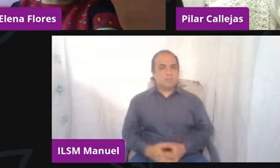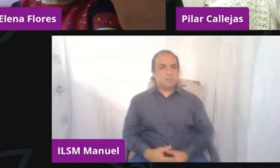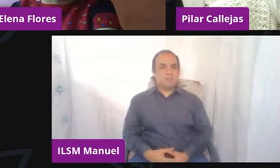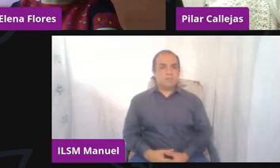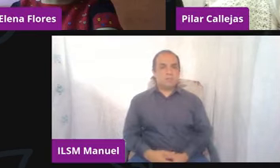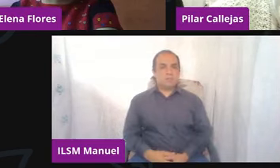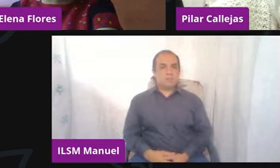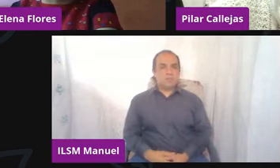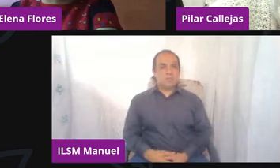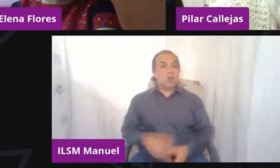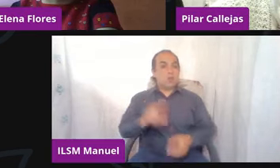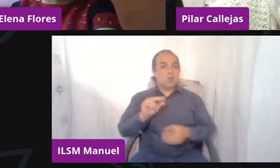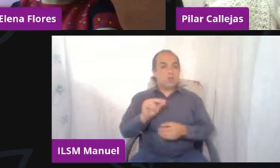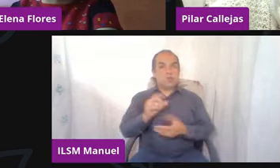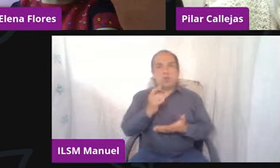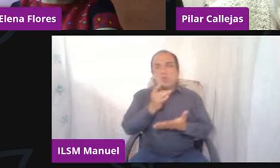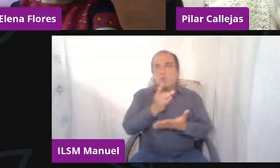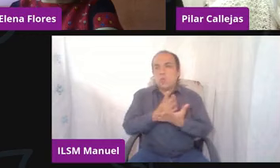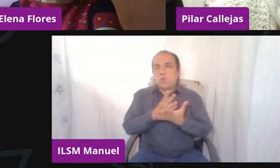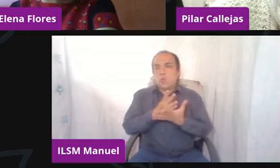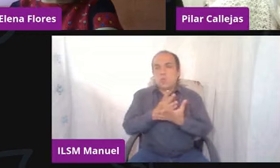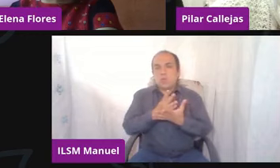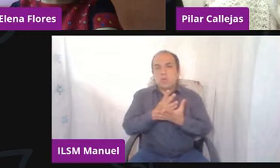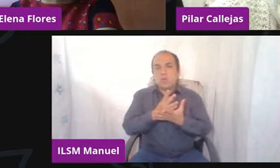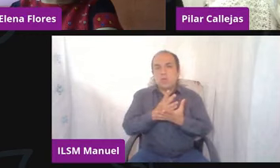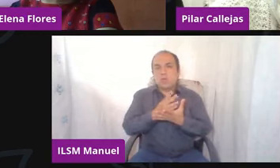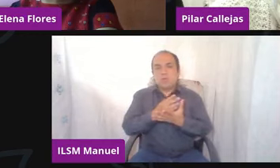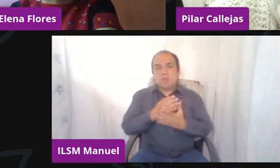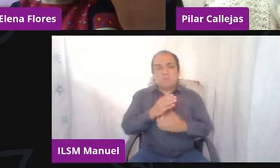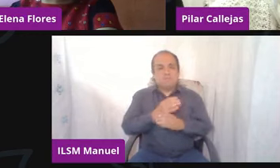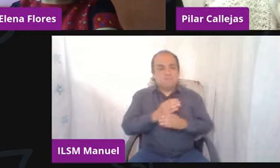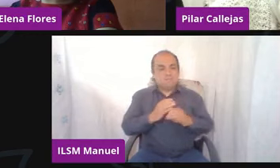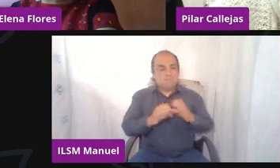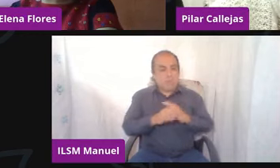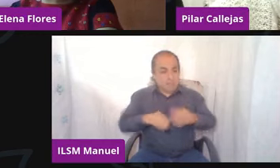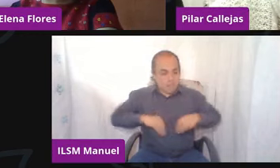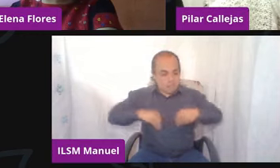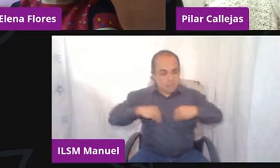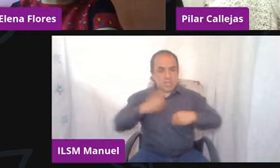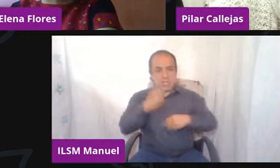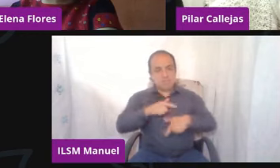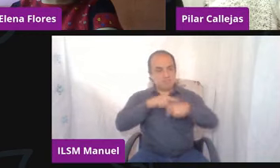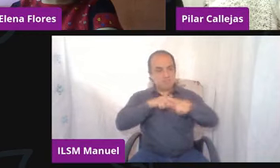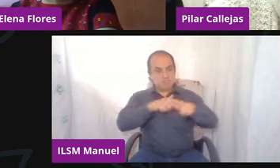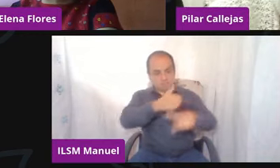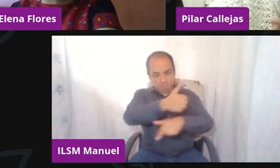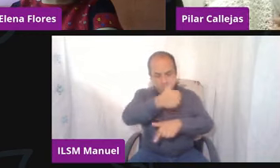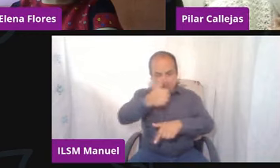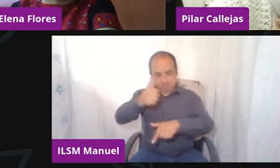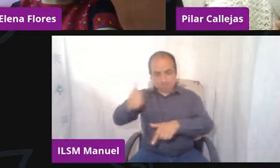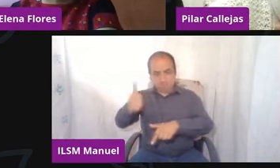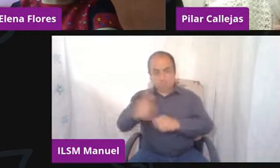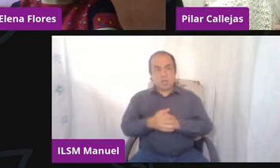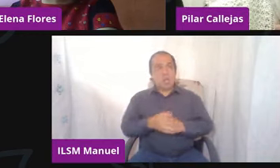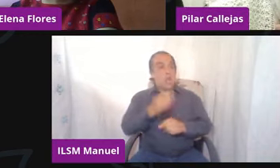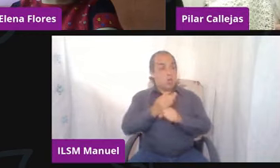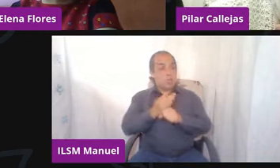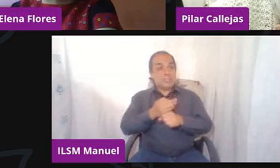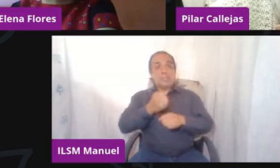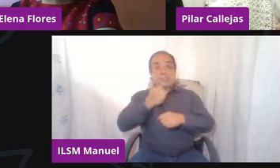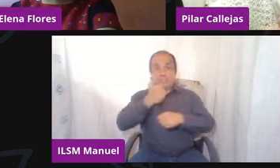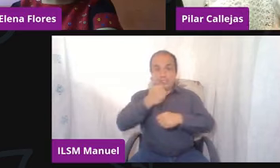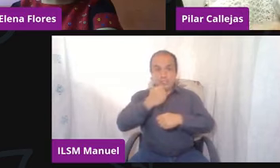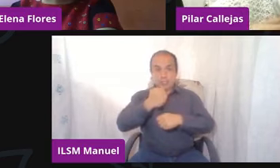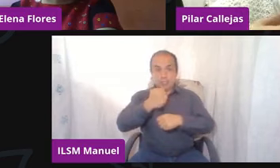no es como el único caso, o sea, esto es muy frecuente y yo creo que ahorita valdría la pena, si ahorita ya lo identificó,